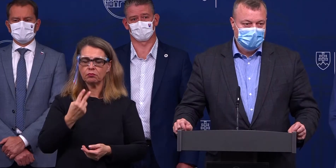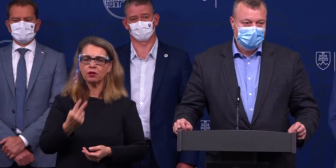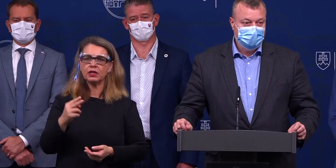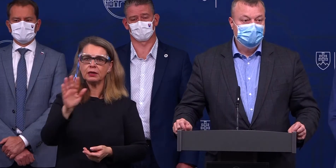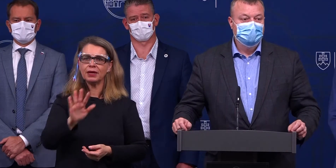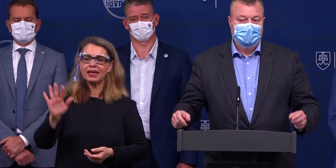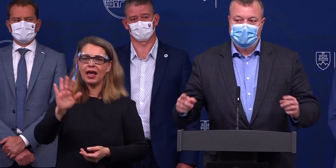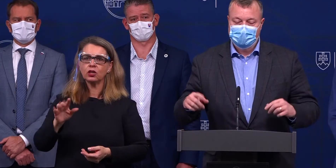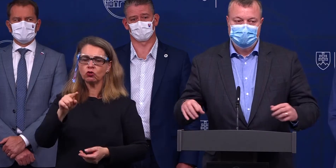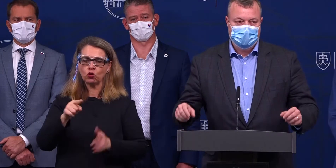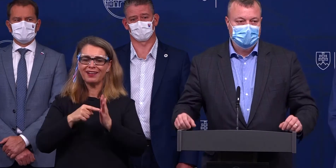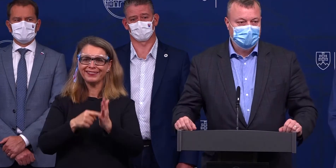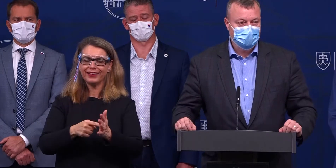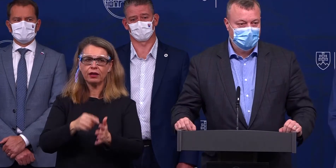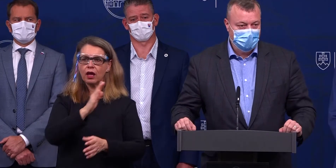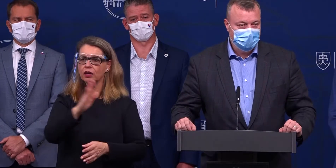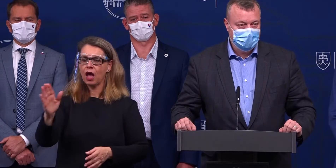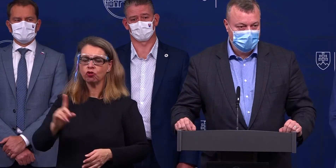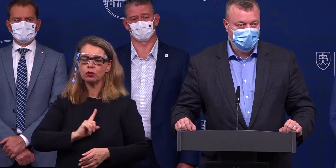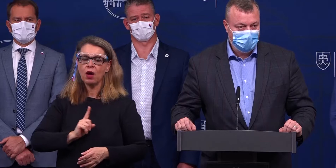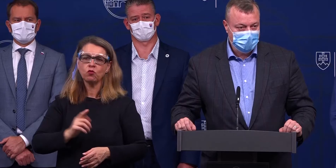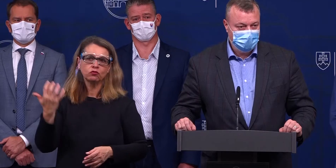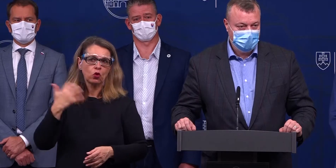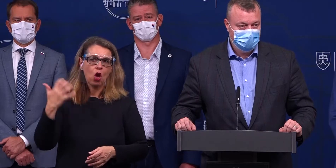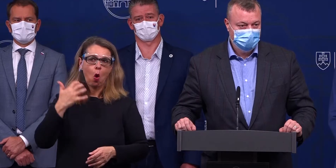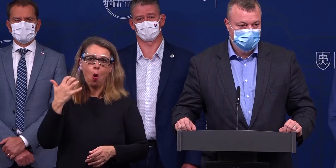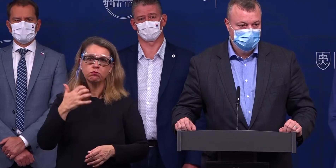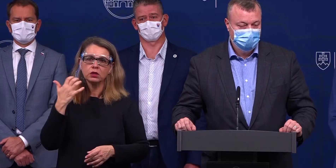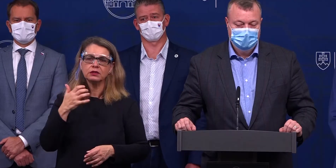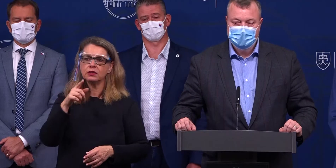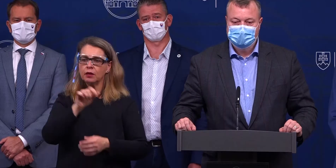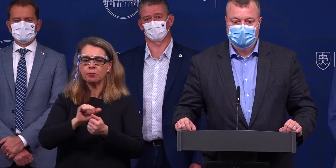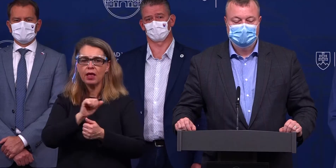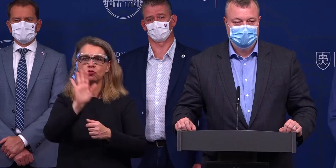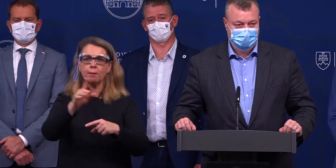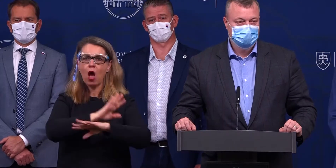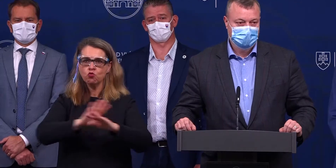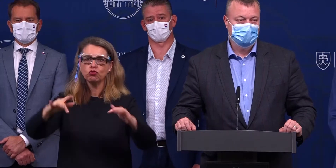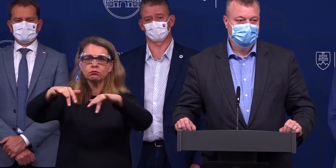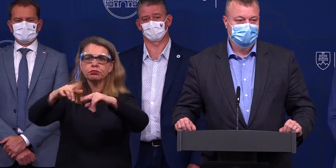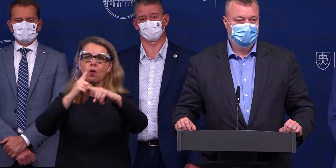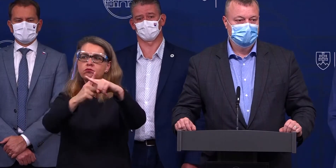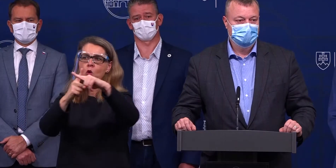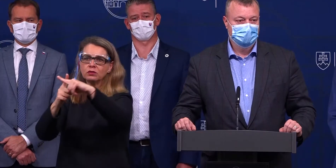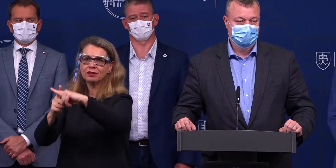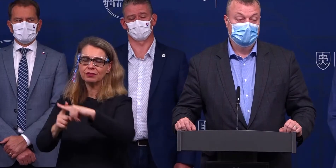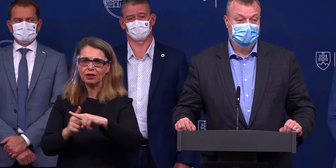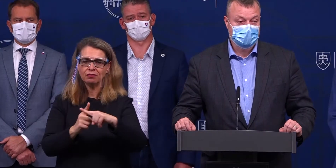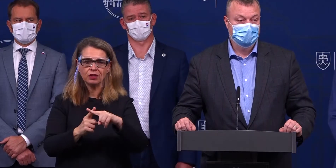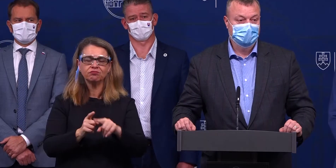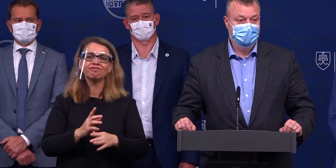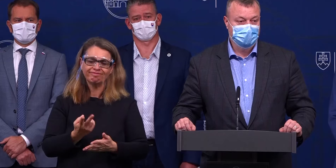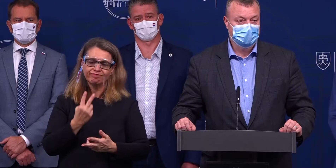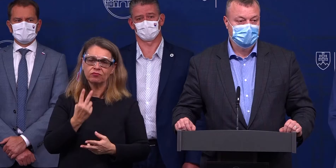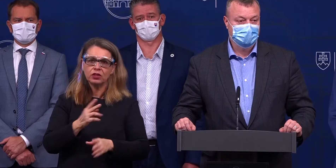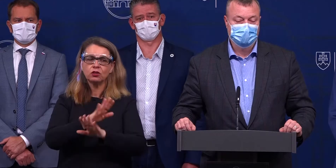sa to týka, keďže už má každý prakticky vo svojej obci niekoľko pozitívnych, tak už sú aj tí